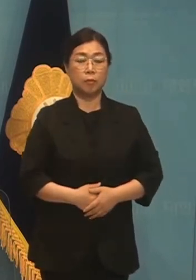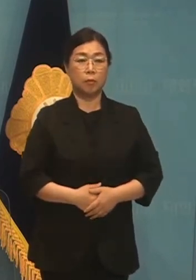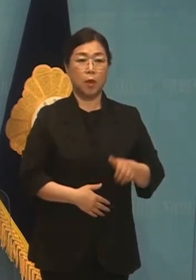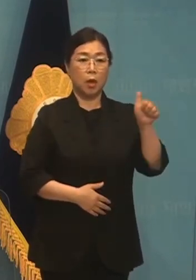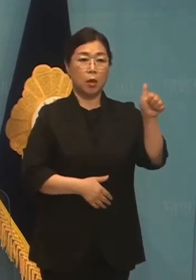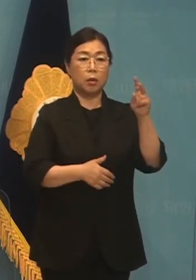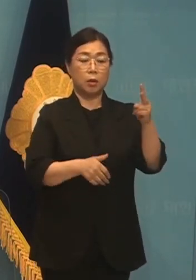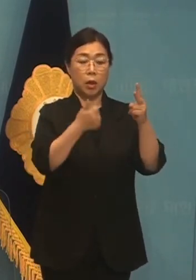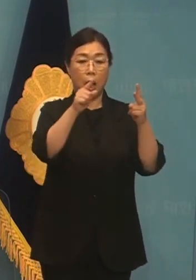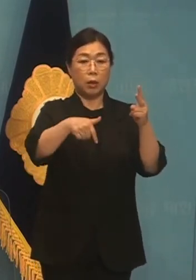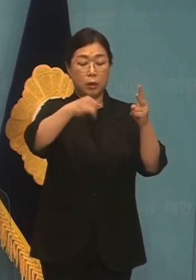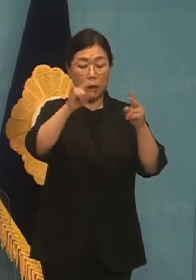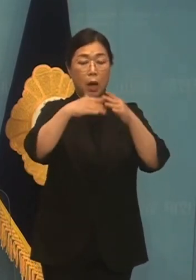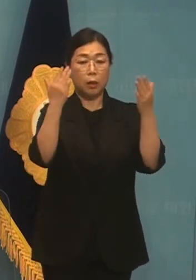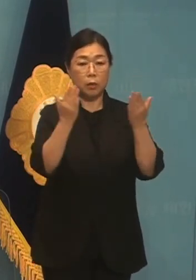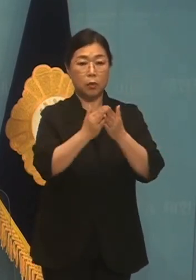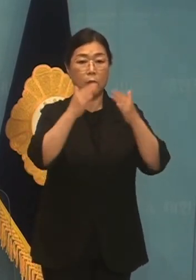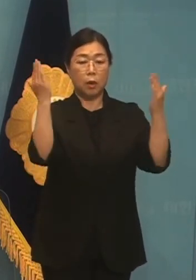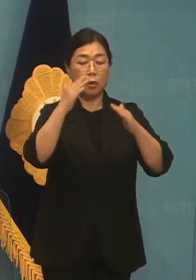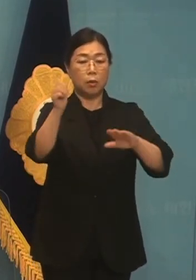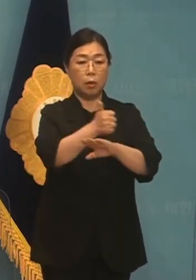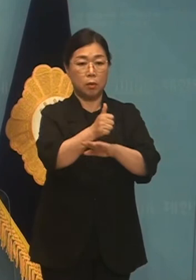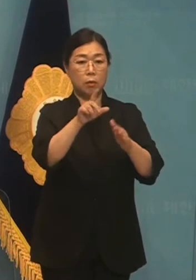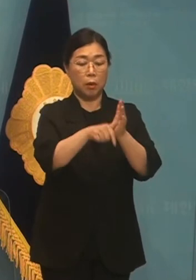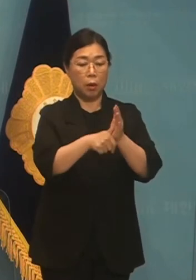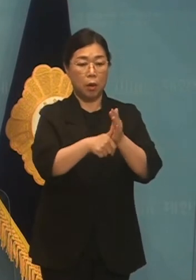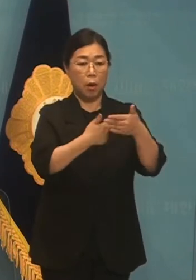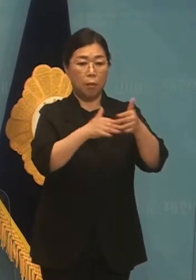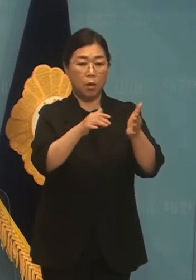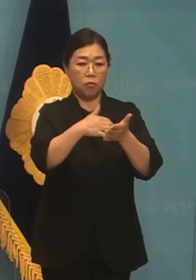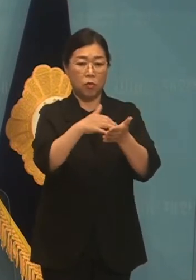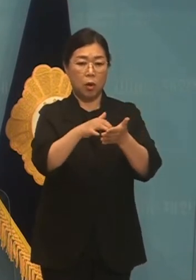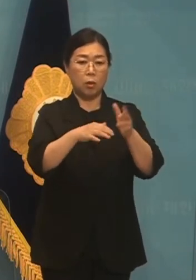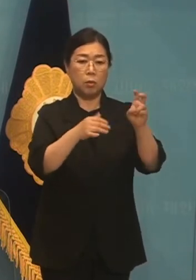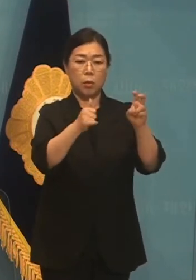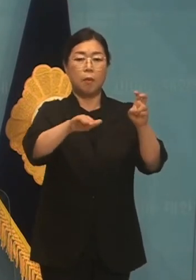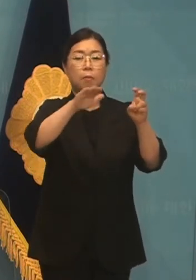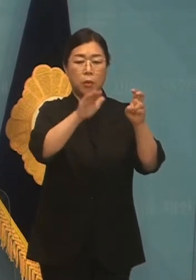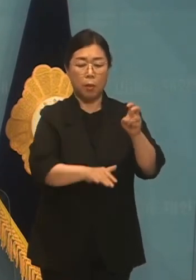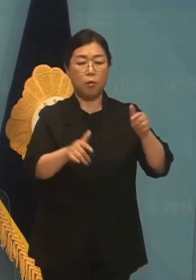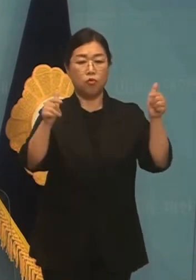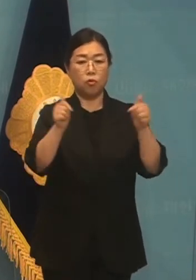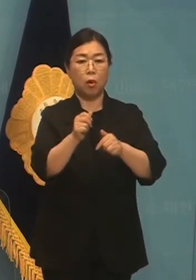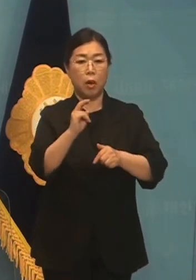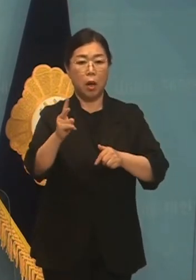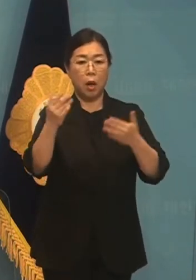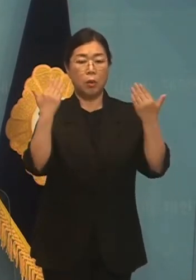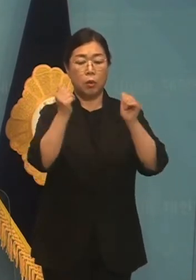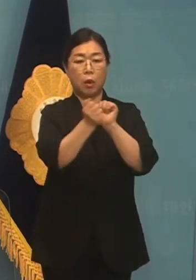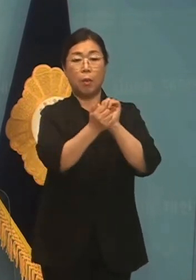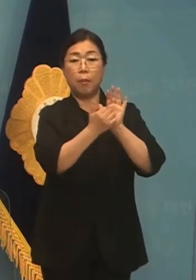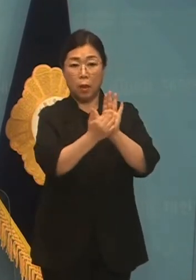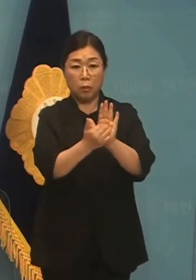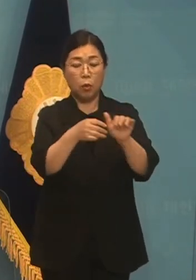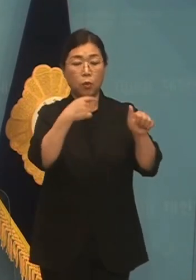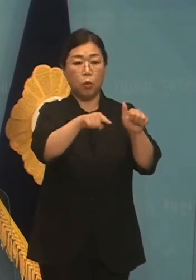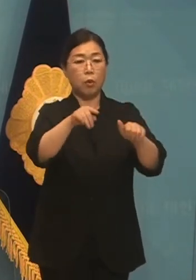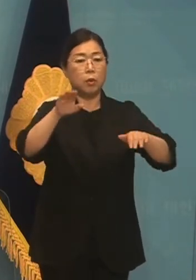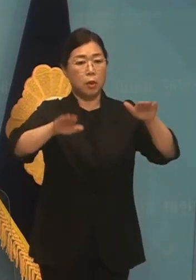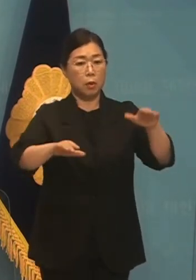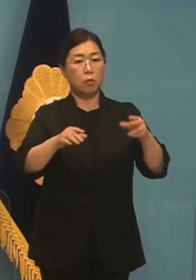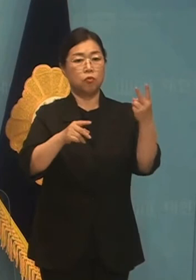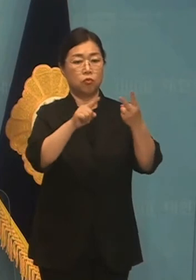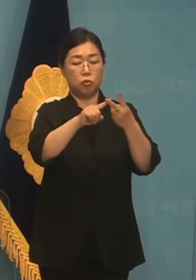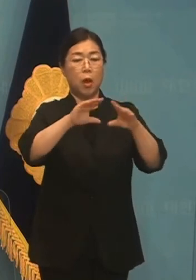2학기 전면 등교에 앞서 학급 밀집도를 20명 이하로 낮춰야 학교 방역과 교육격차